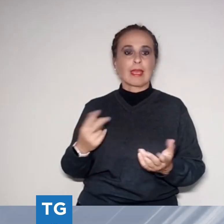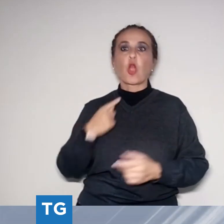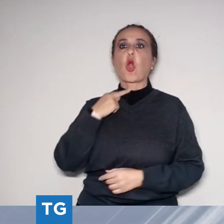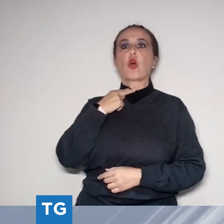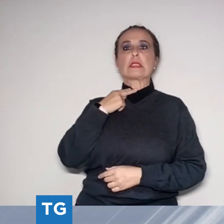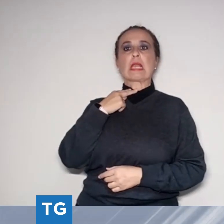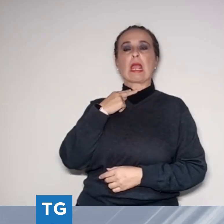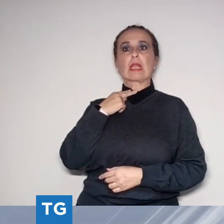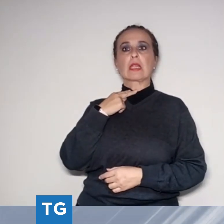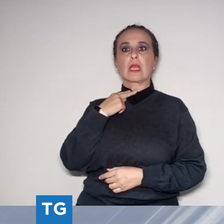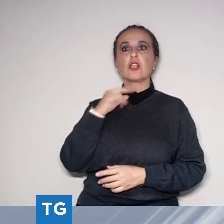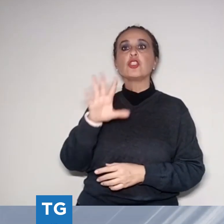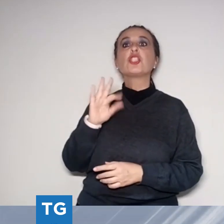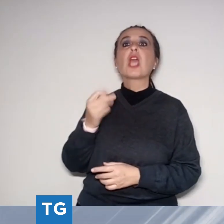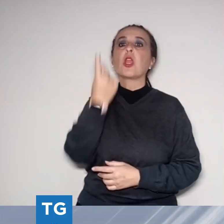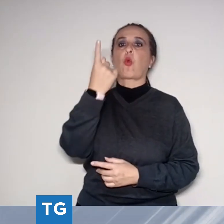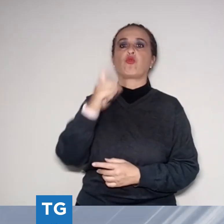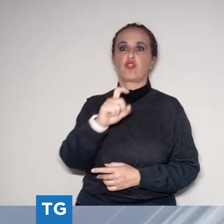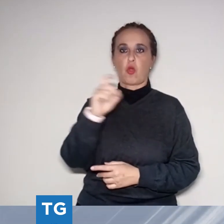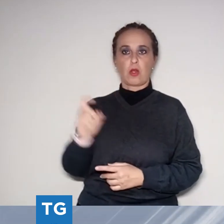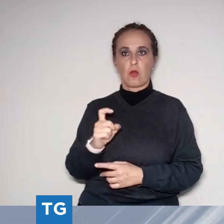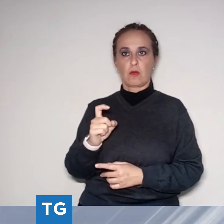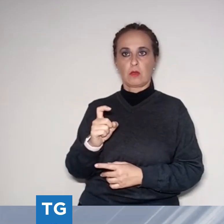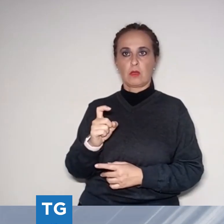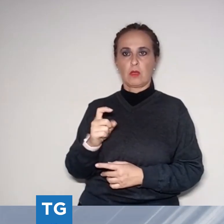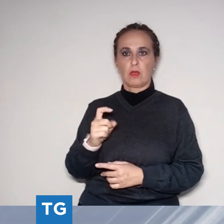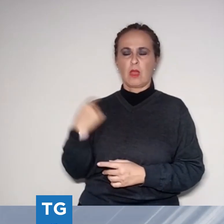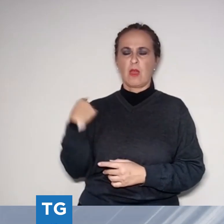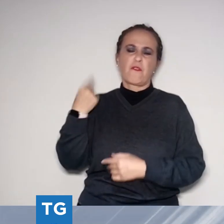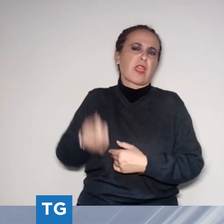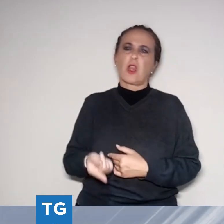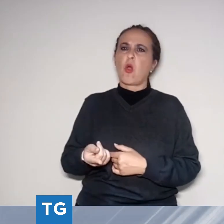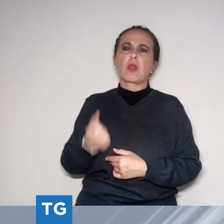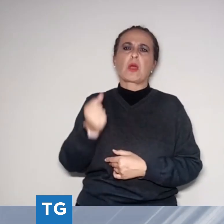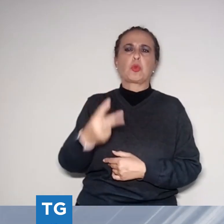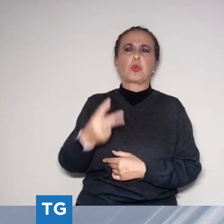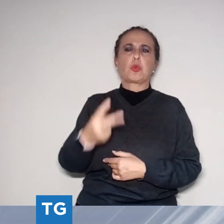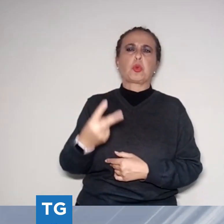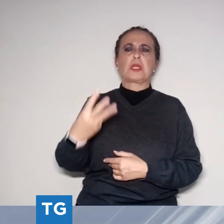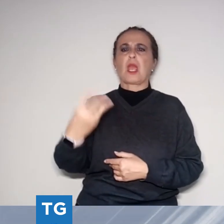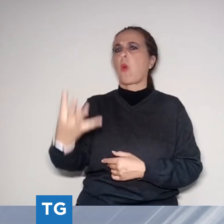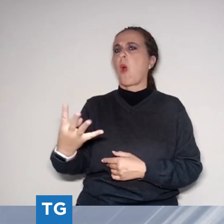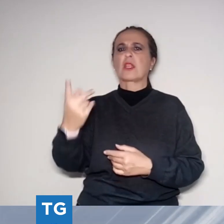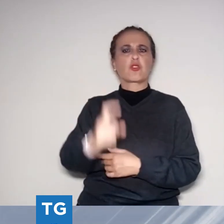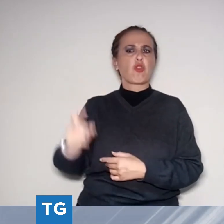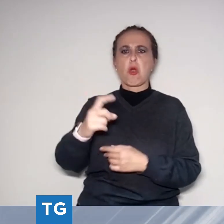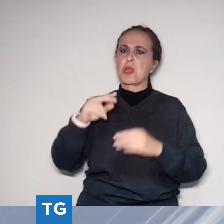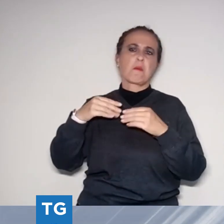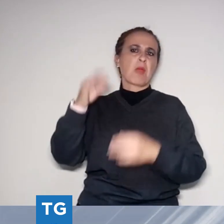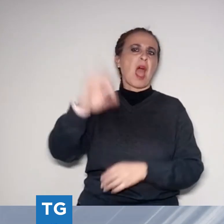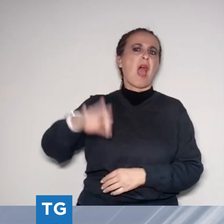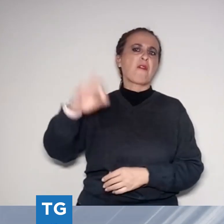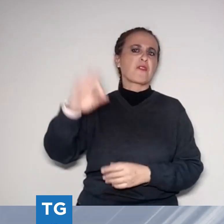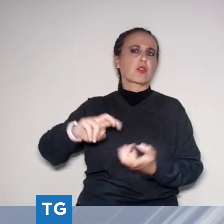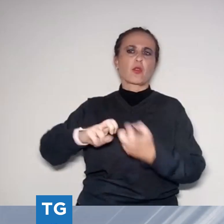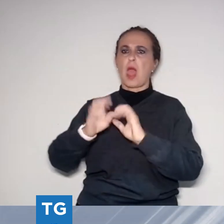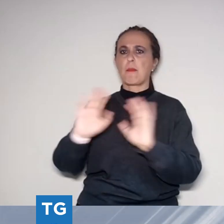diventava antieconomica. C'è una soglia oltre il quale anche il prodotto più interessante diventa non raggiungibile